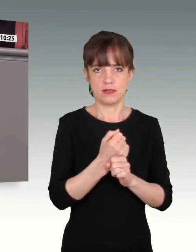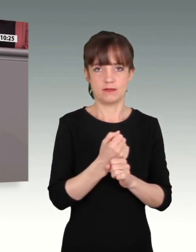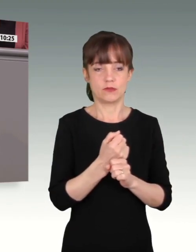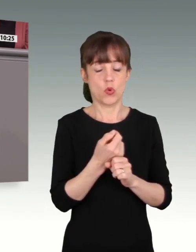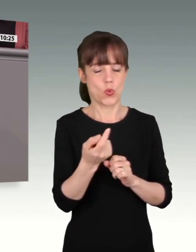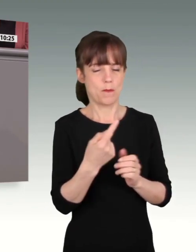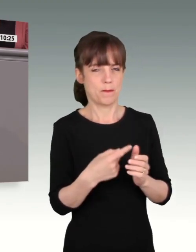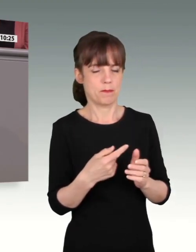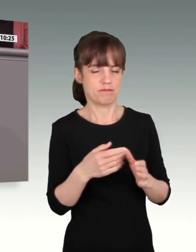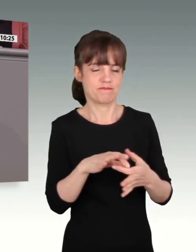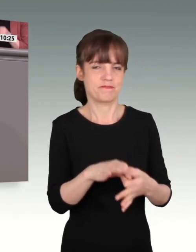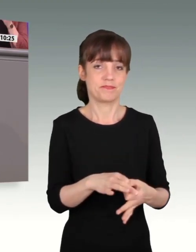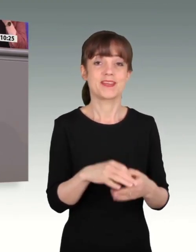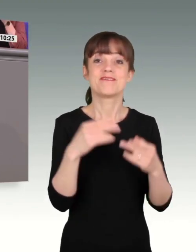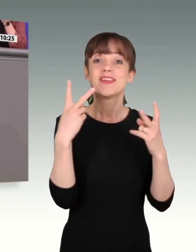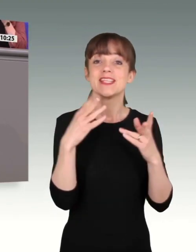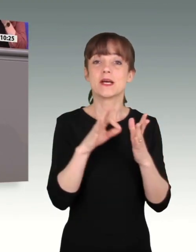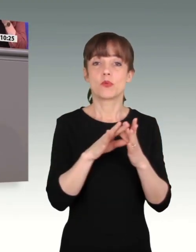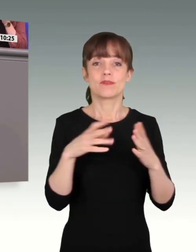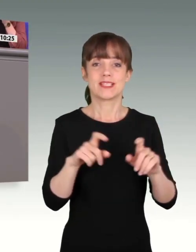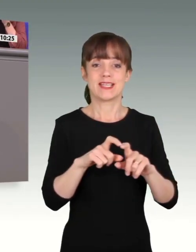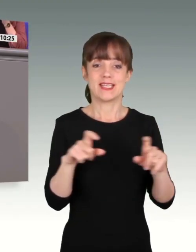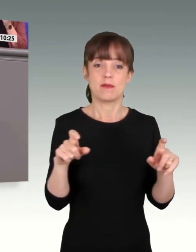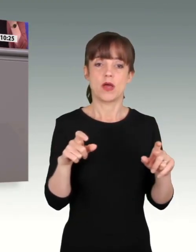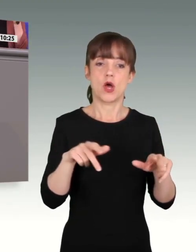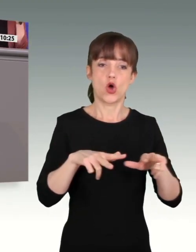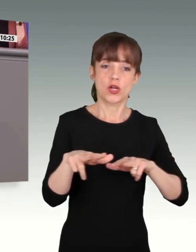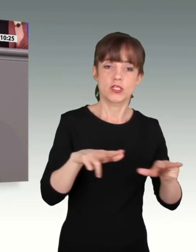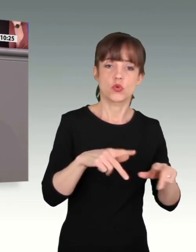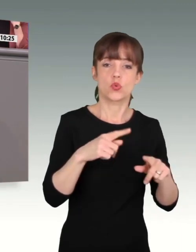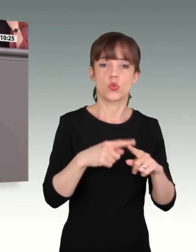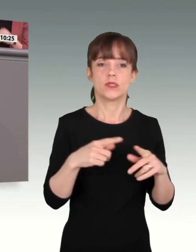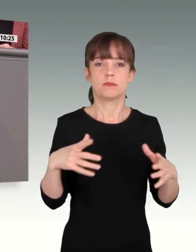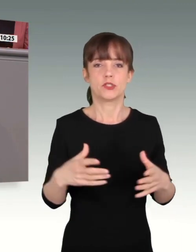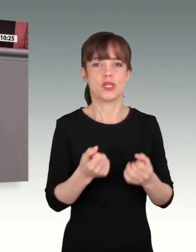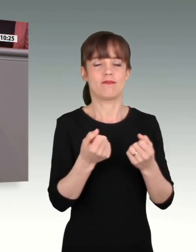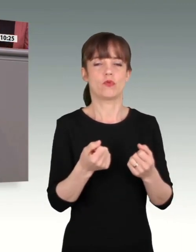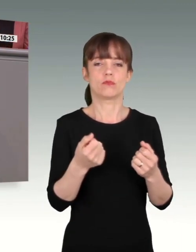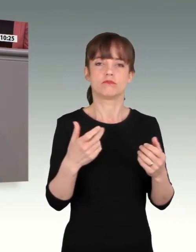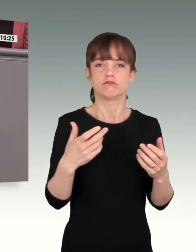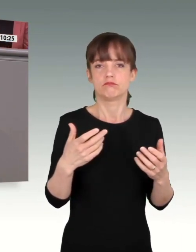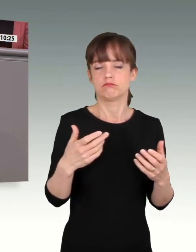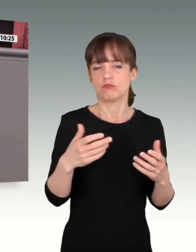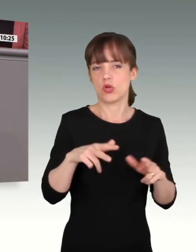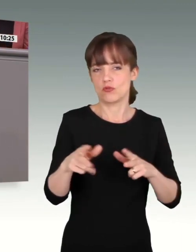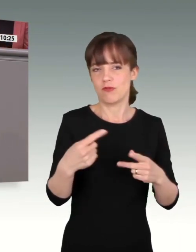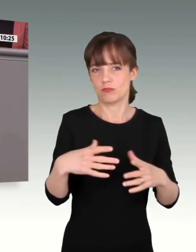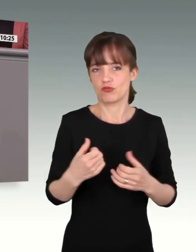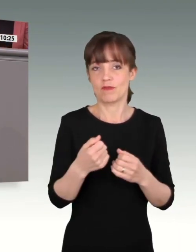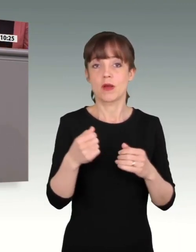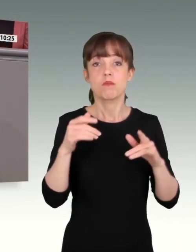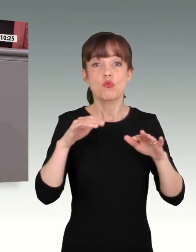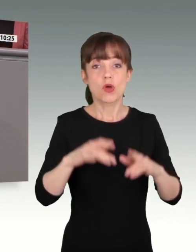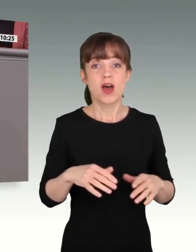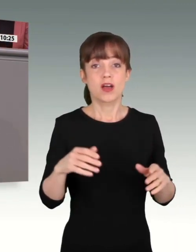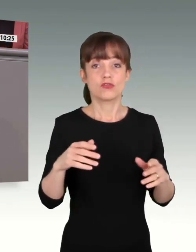aber ein wichtiger Punkt dabei ist natürlich das Thema Beschaffung und Organisation von Beschaffung. Und wir brauchen hier weniger Bürokratie, wir